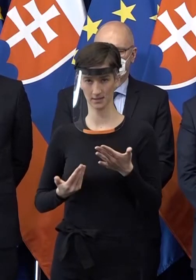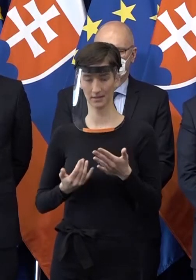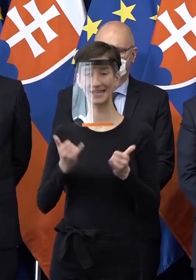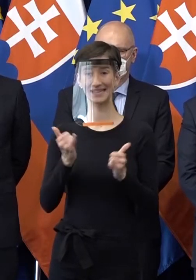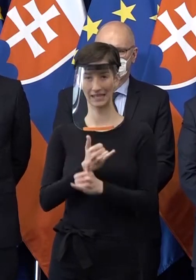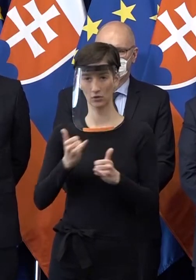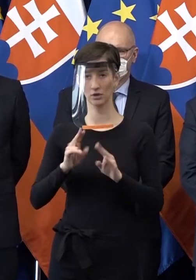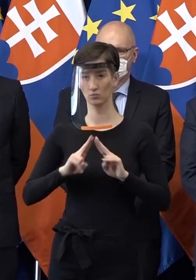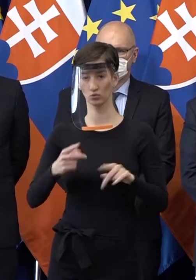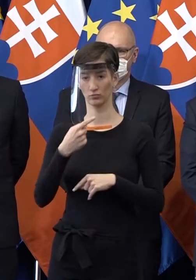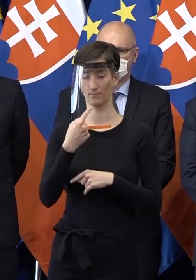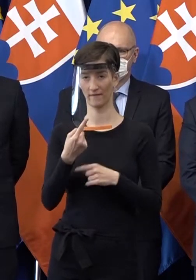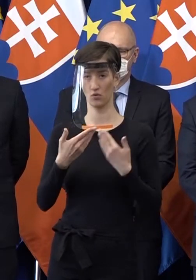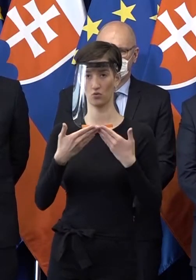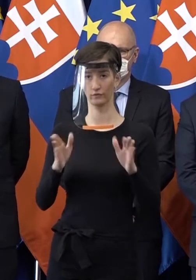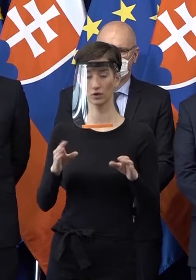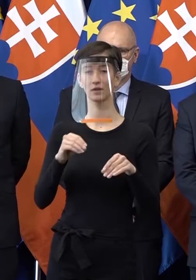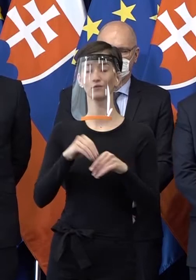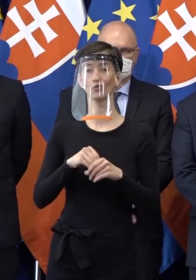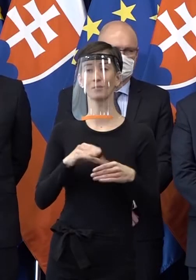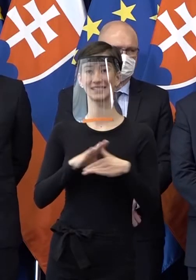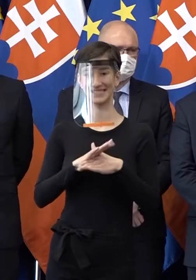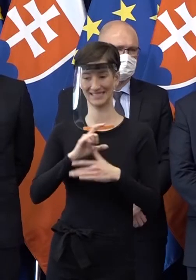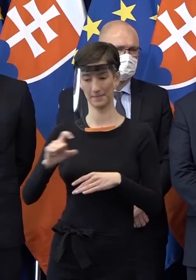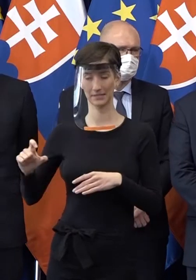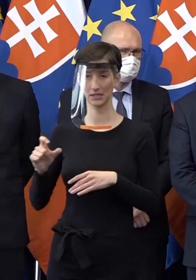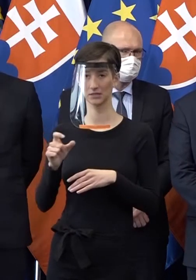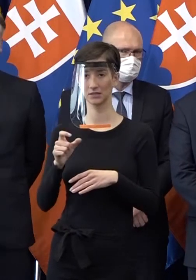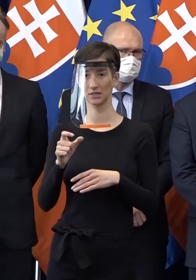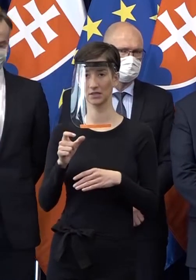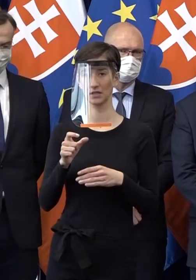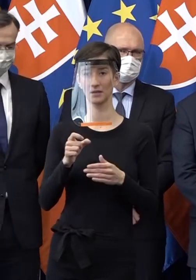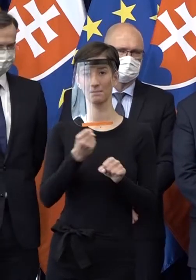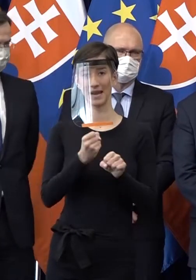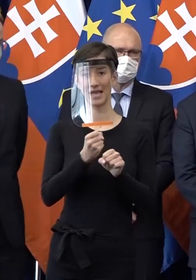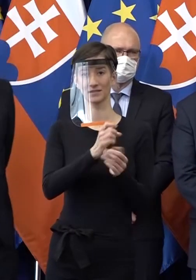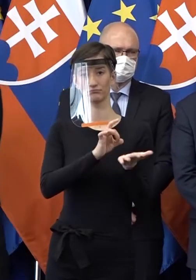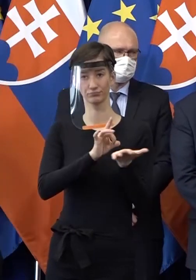nebudú prepustení, že sa teda tí vaši zamestnanci nemusia bájať o svoje pracovné miesta.